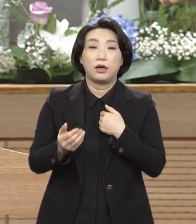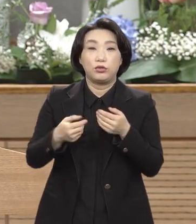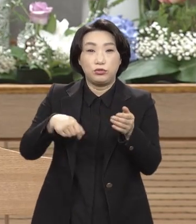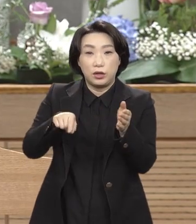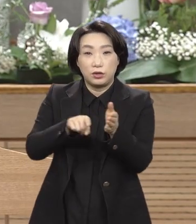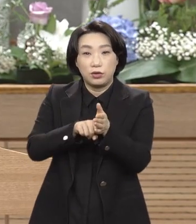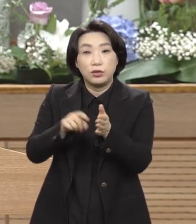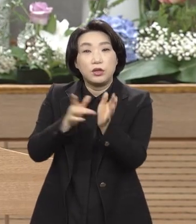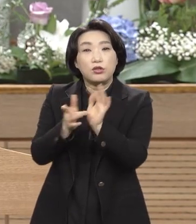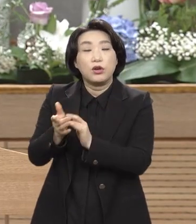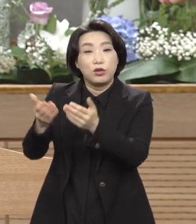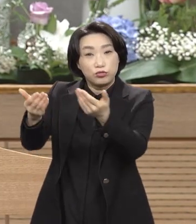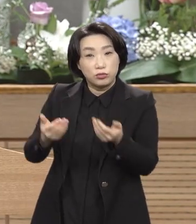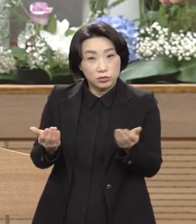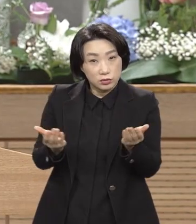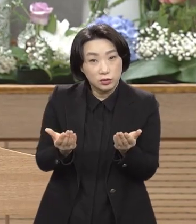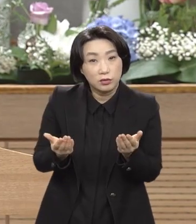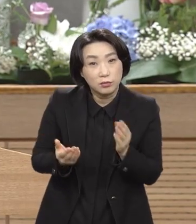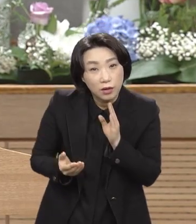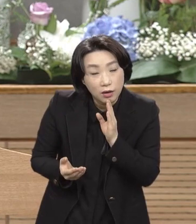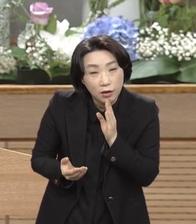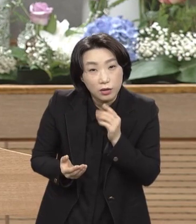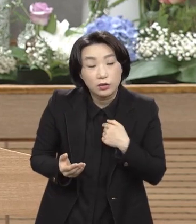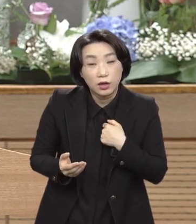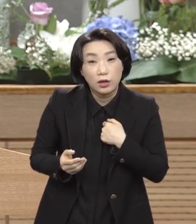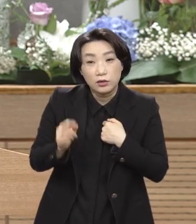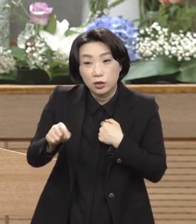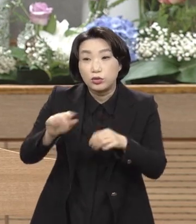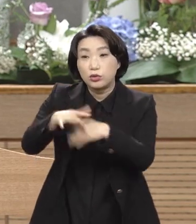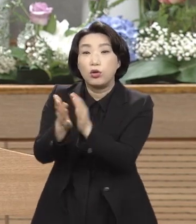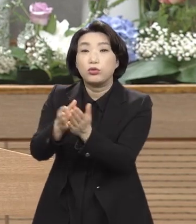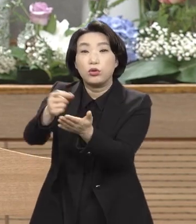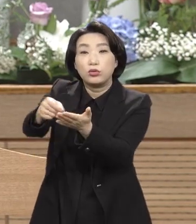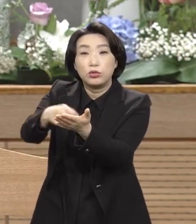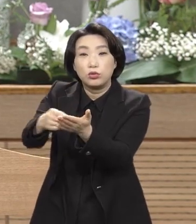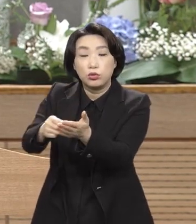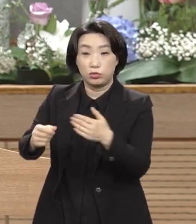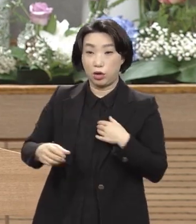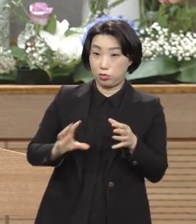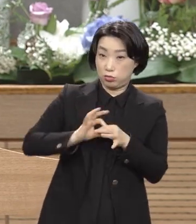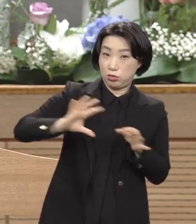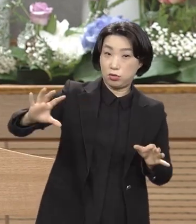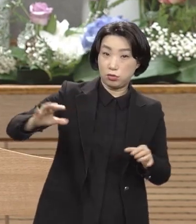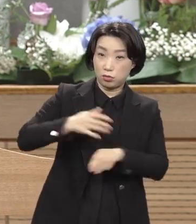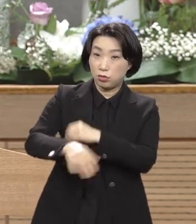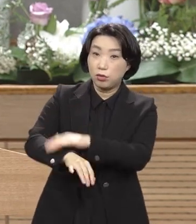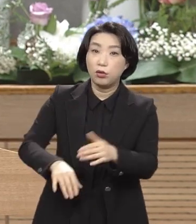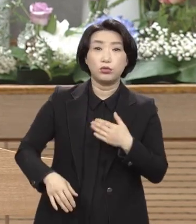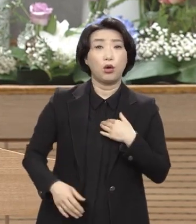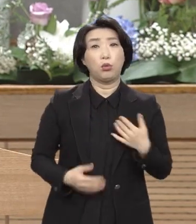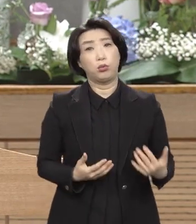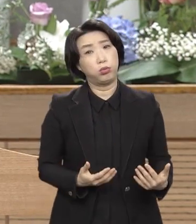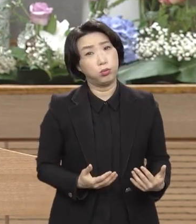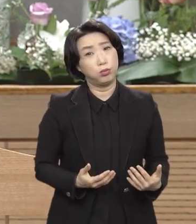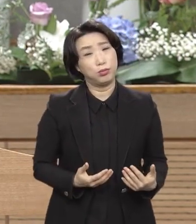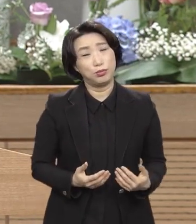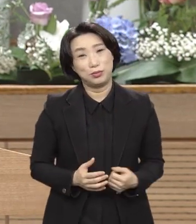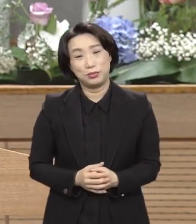사건인데 이게 성경 속에 기록되고 나와 상관없으면 아무 소용없잖아요 아무